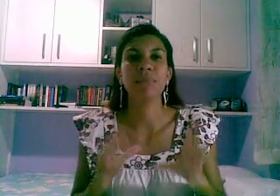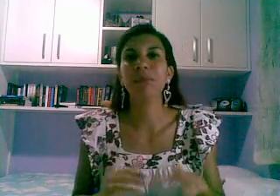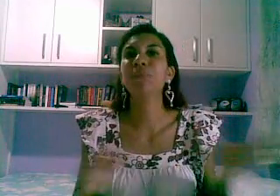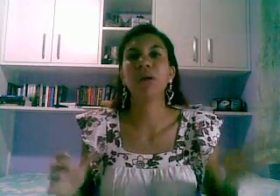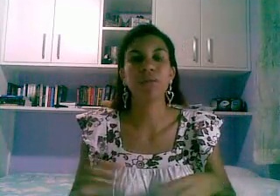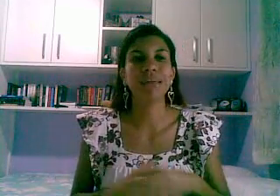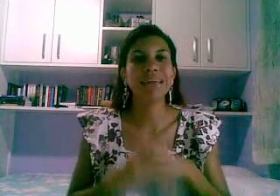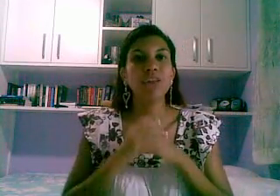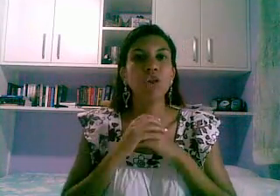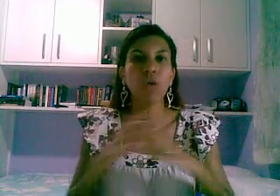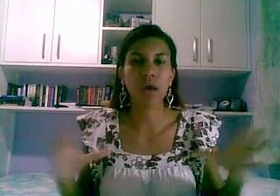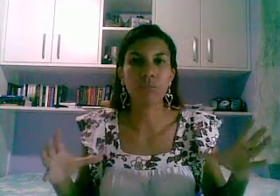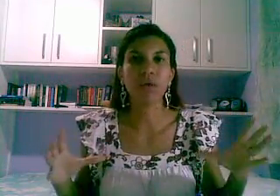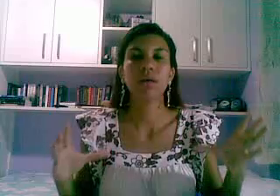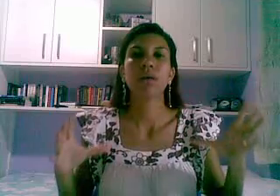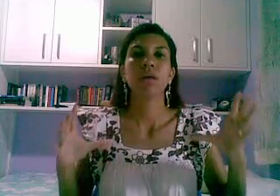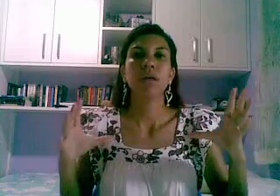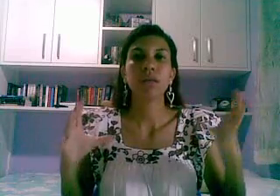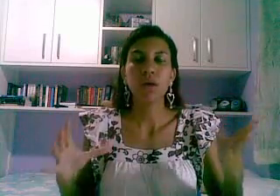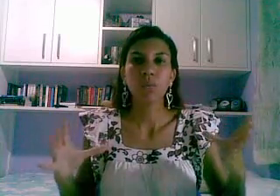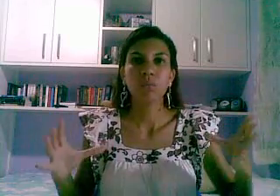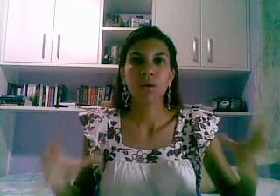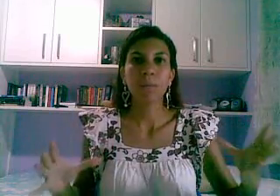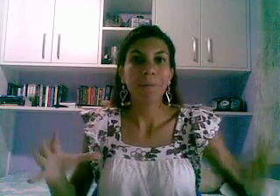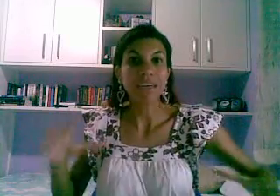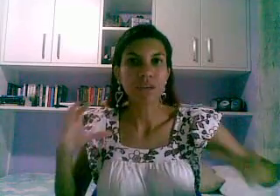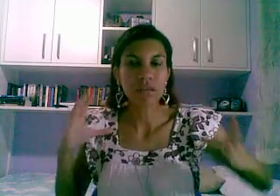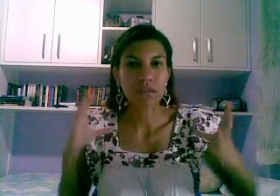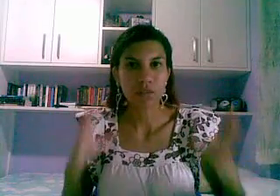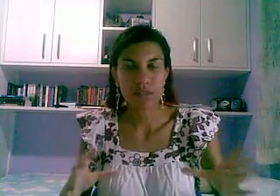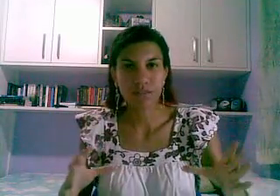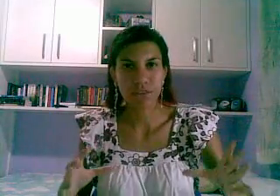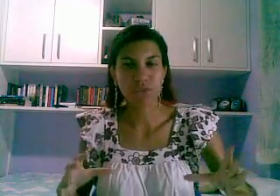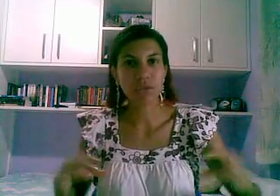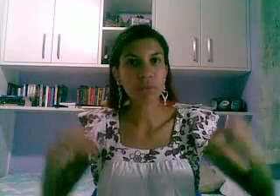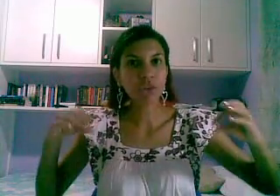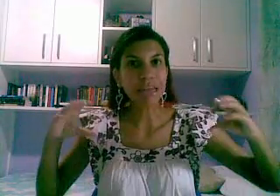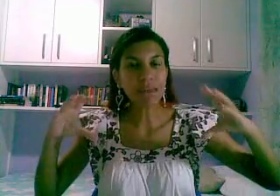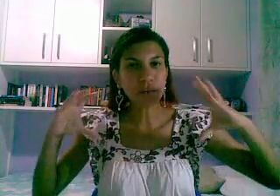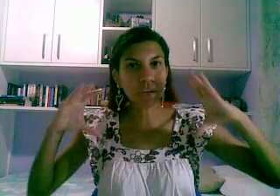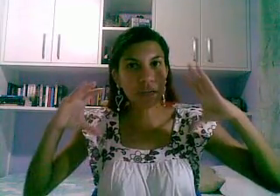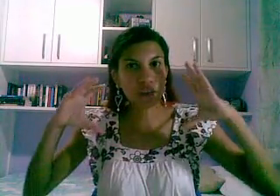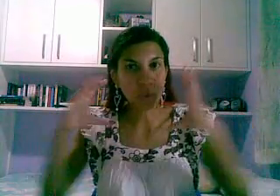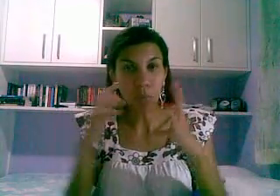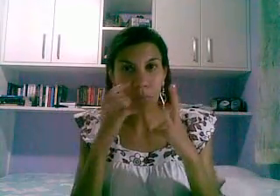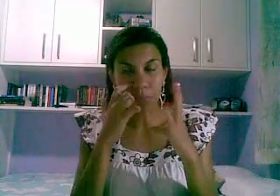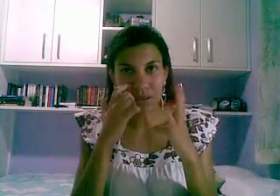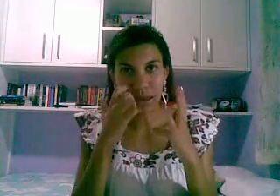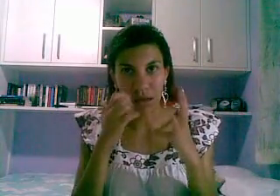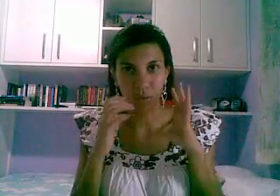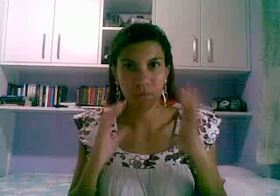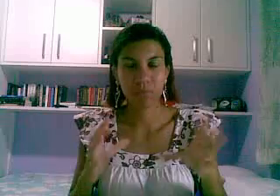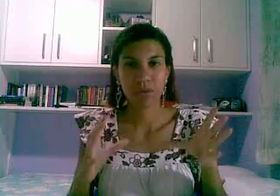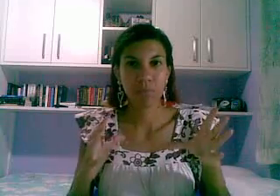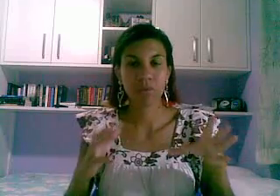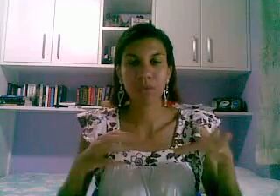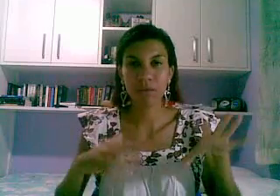meio não né tá enorme então presta atenção nesse vídeo depois leiam as regras com muita calma que eu não quero